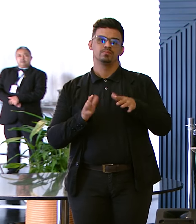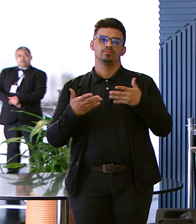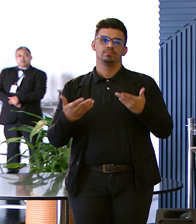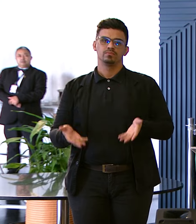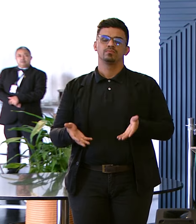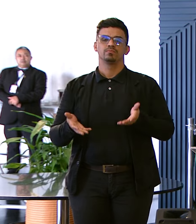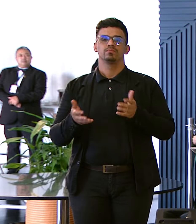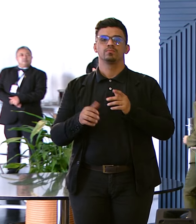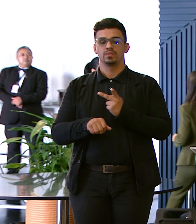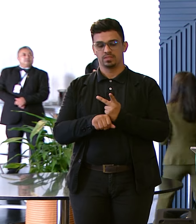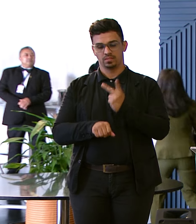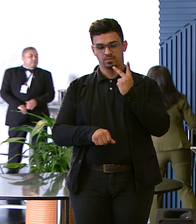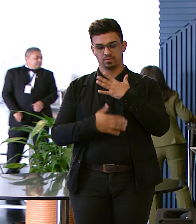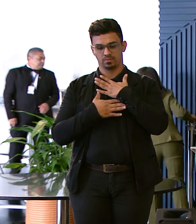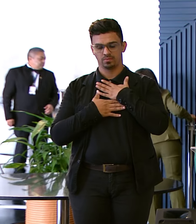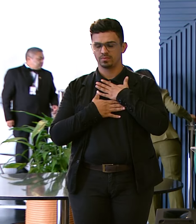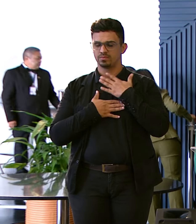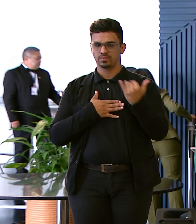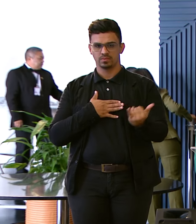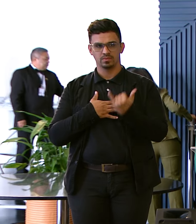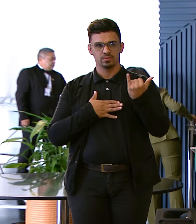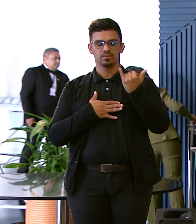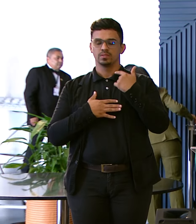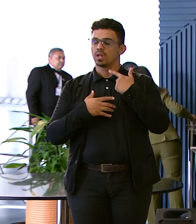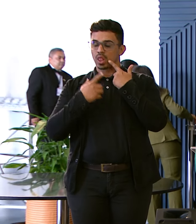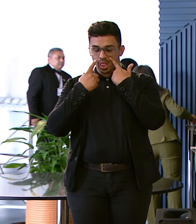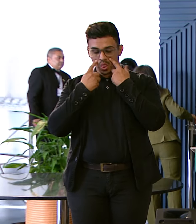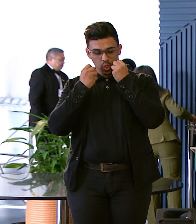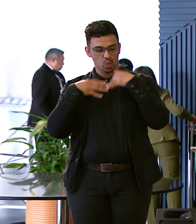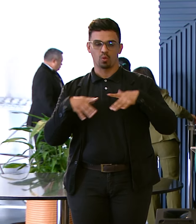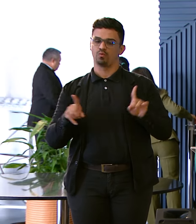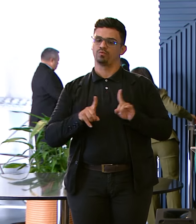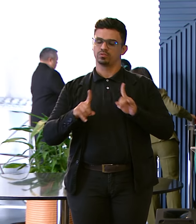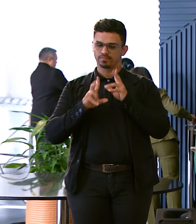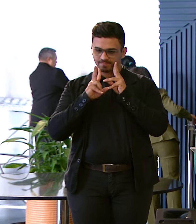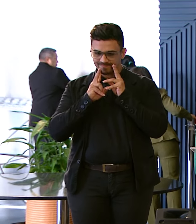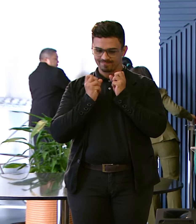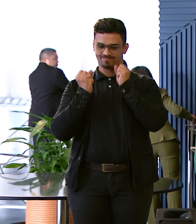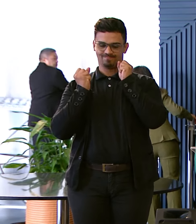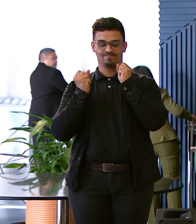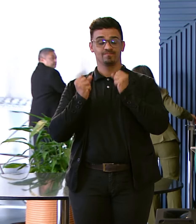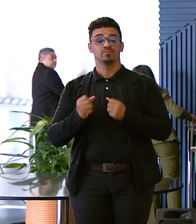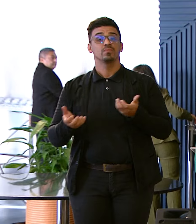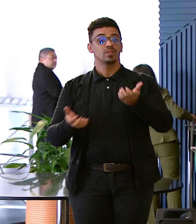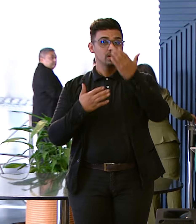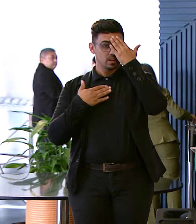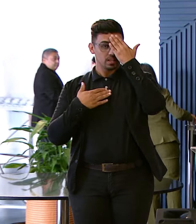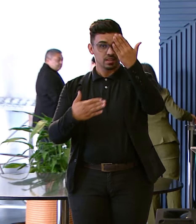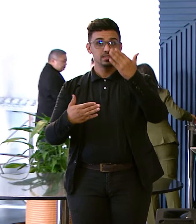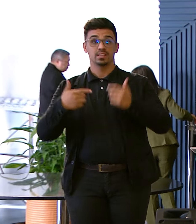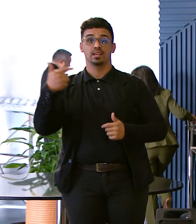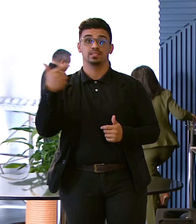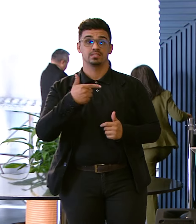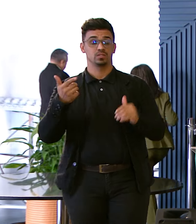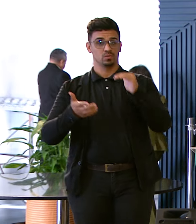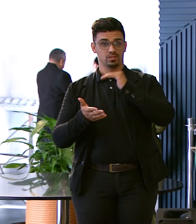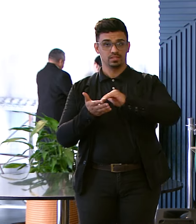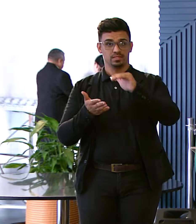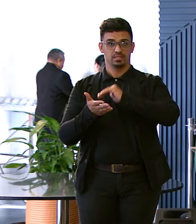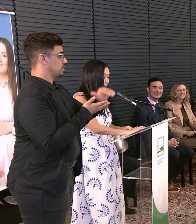Também para mim É muito importante Não posso chorar Não posso chorar Quero agradecer A segunda secretária